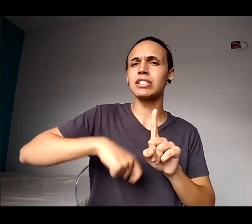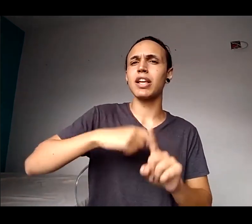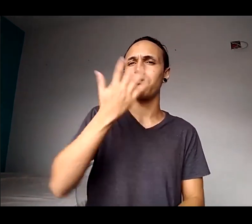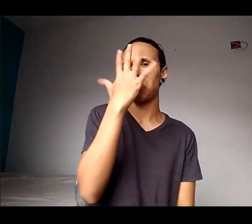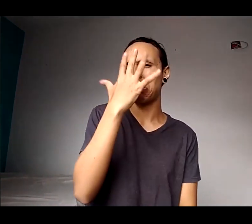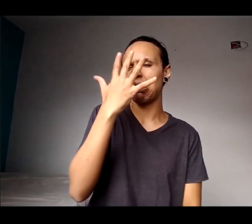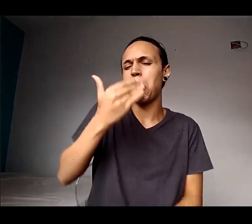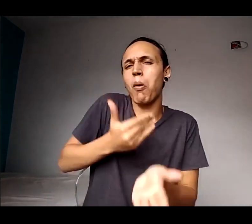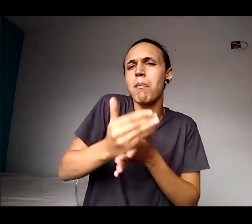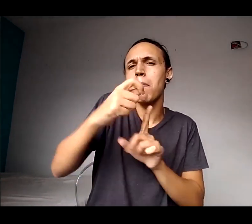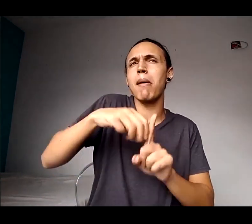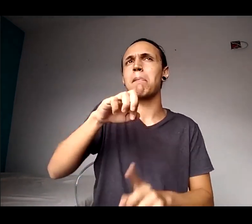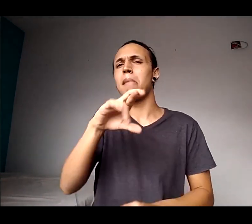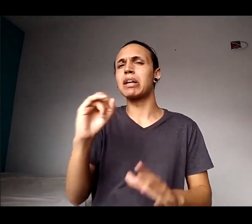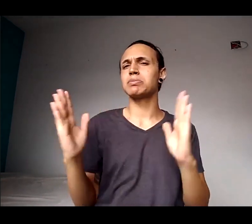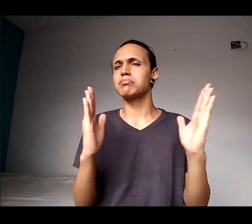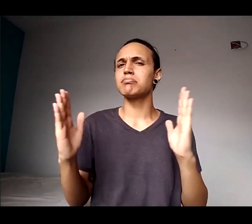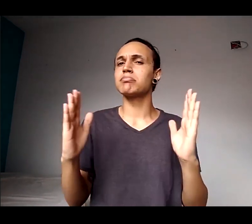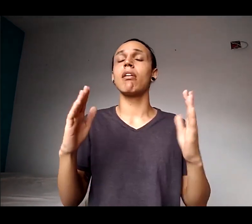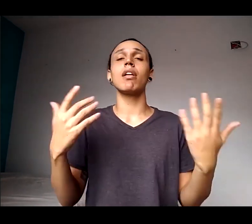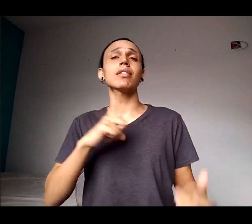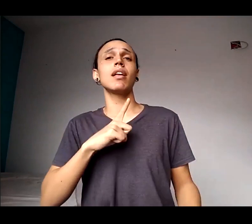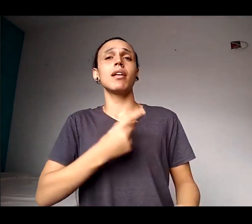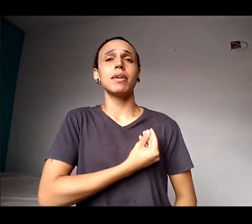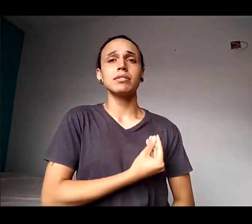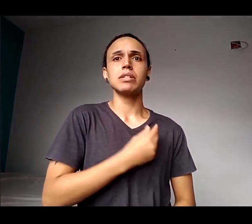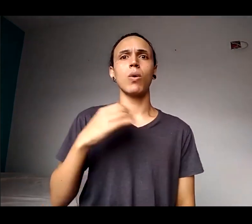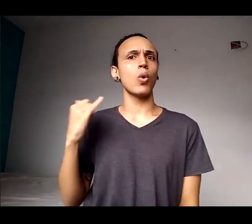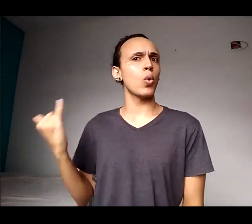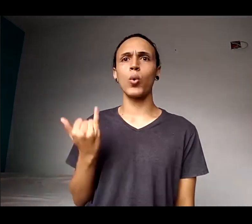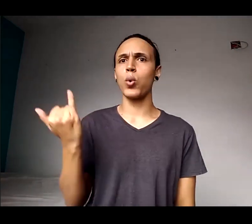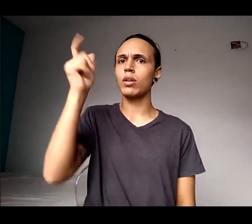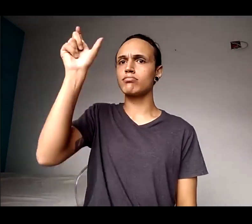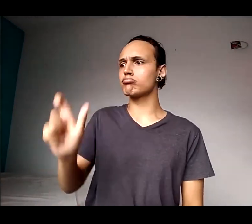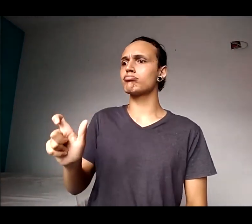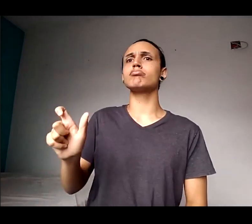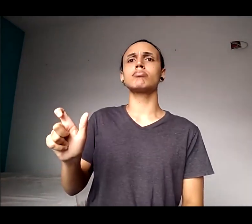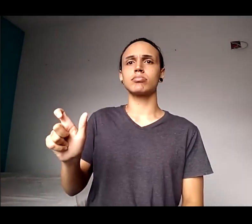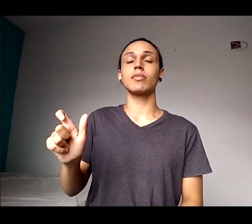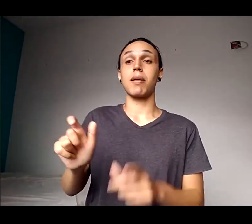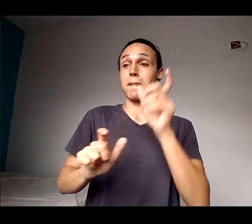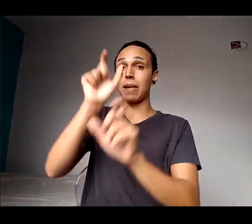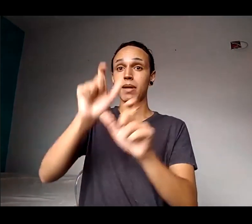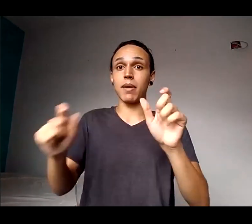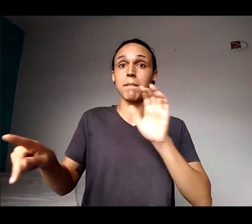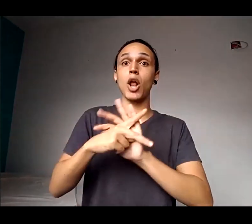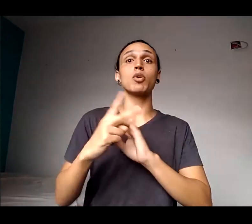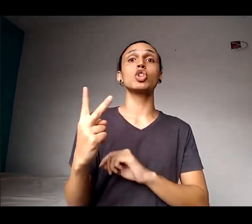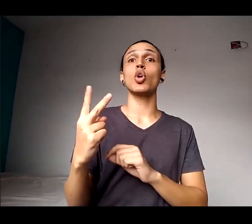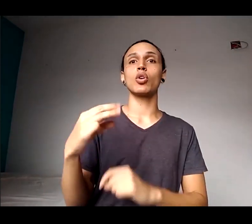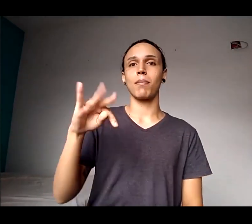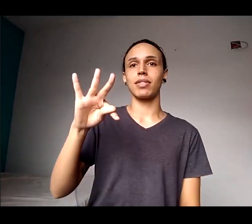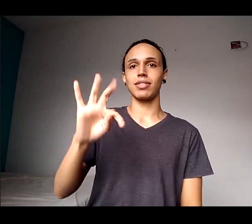quando a gente teve a participação, a importante participação de integrantes dos dois comitês, de acessibilidade e de proequidade,